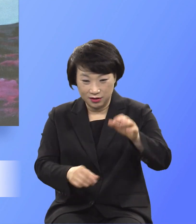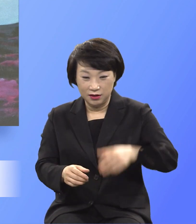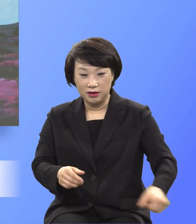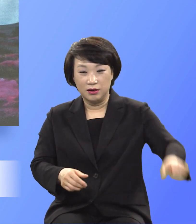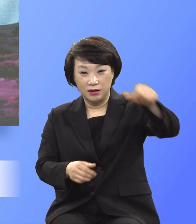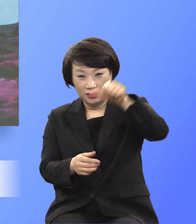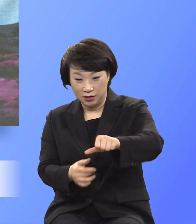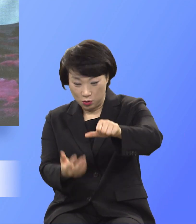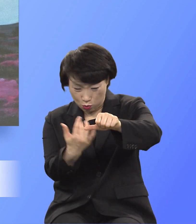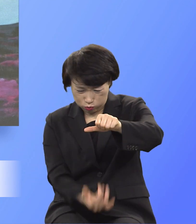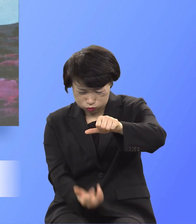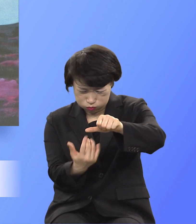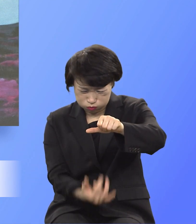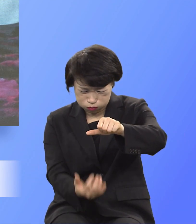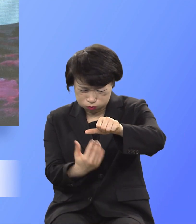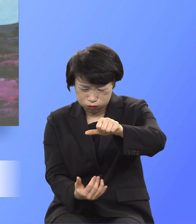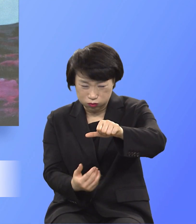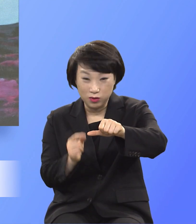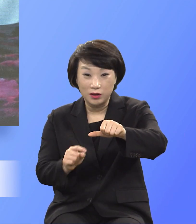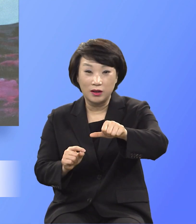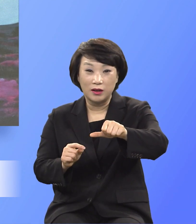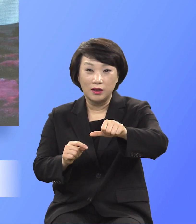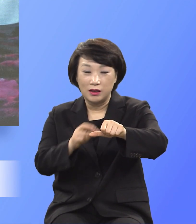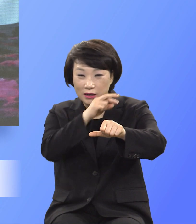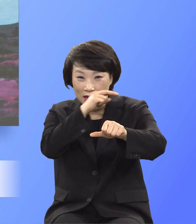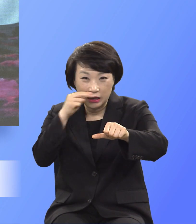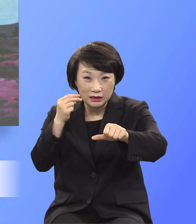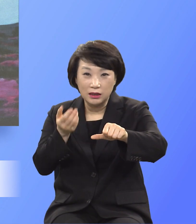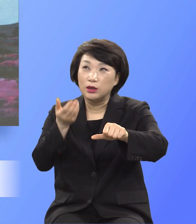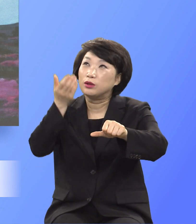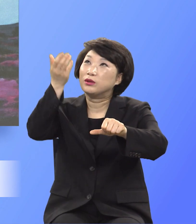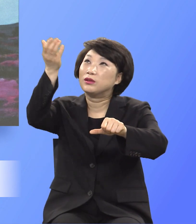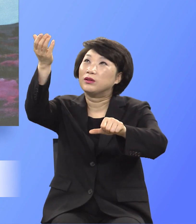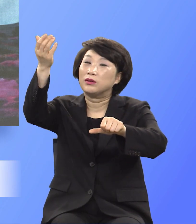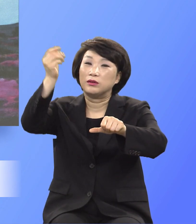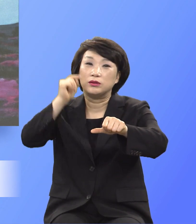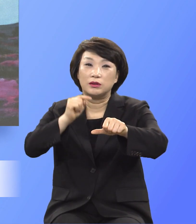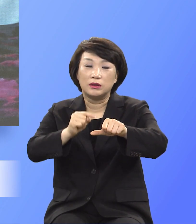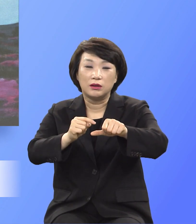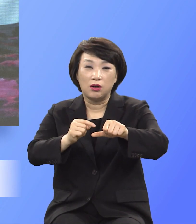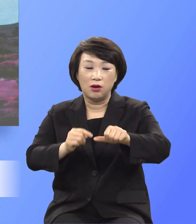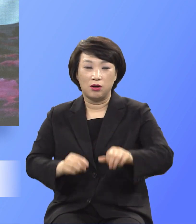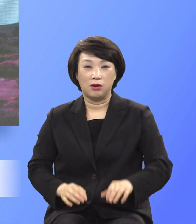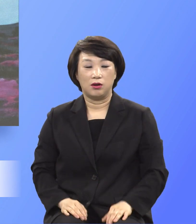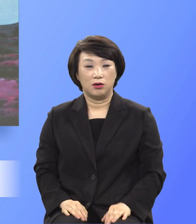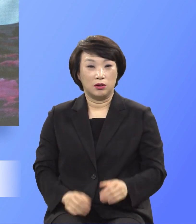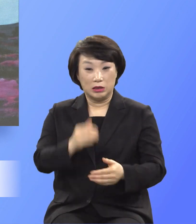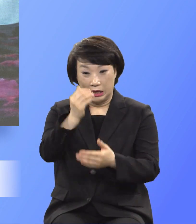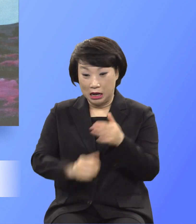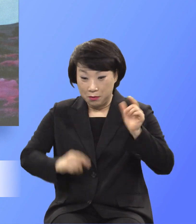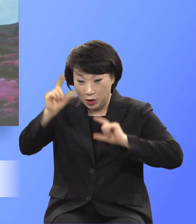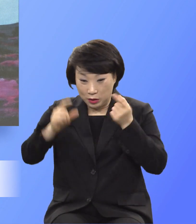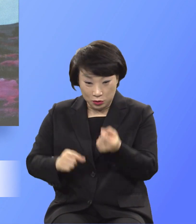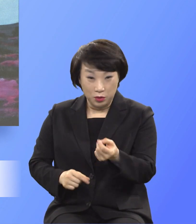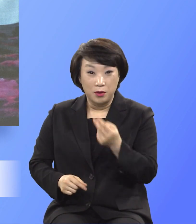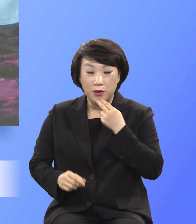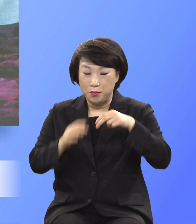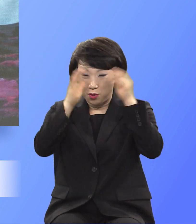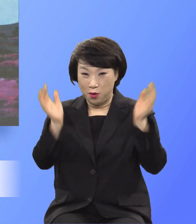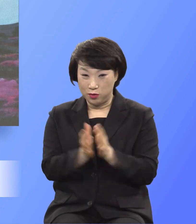하나님께 그 향기를 올려드리면 흔적도 없이 아주 흔적도